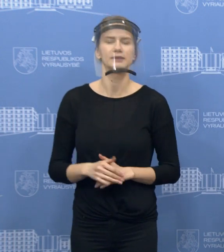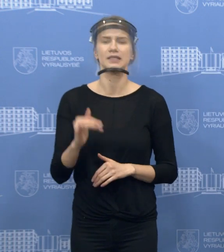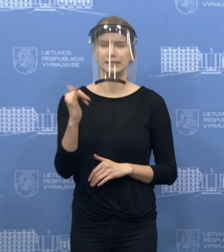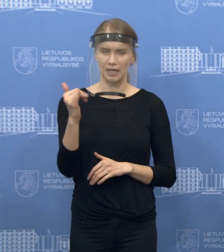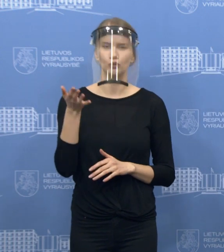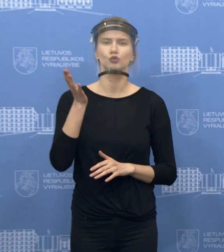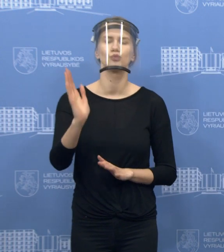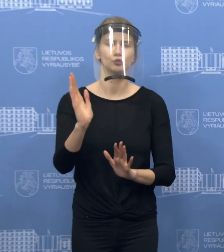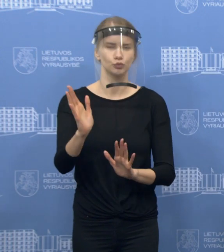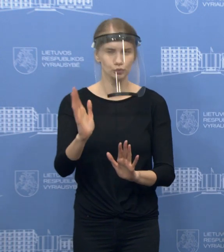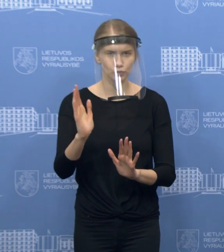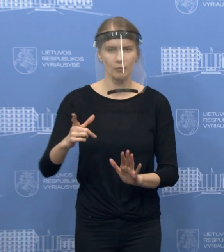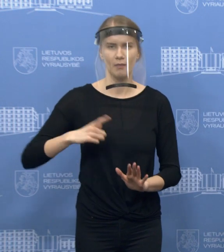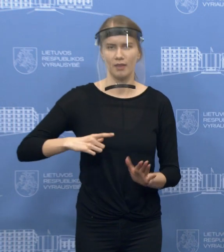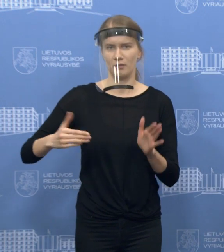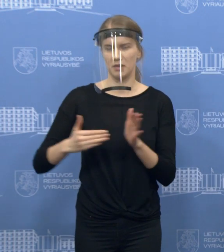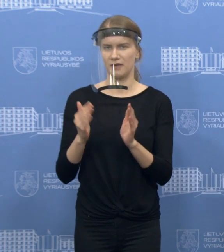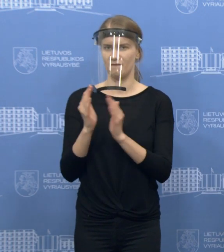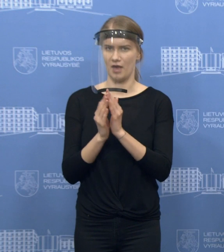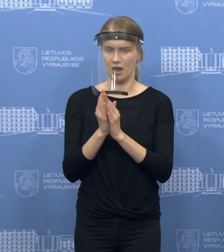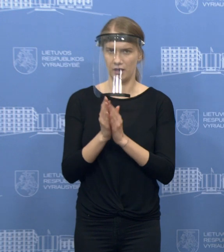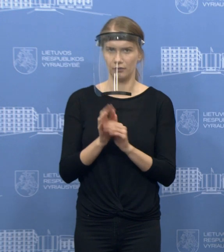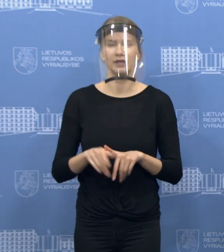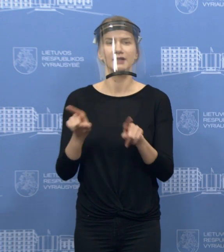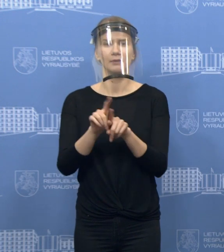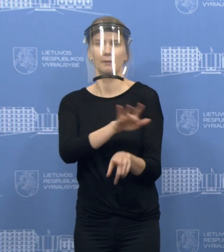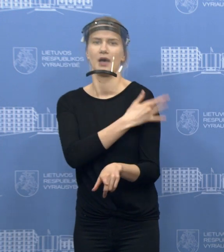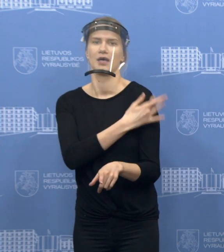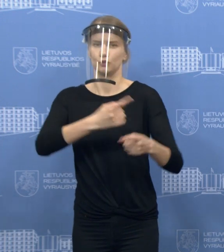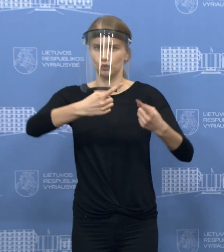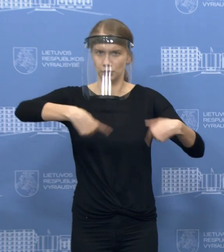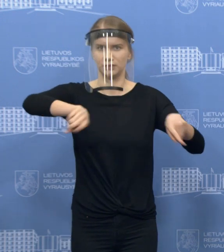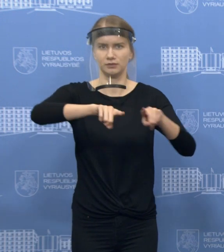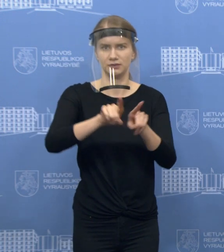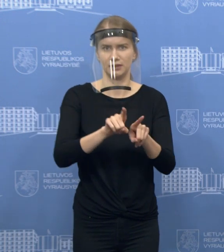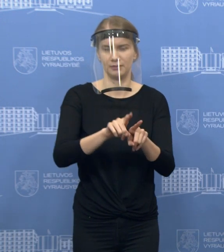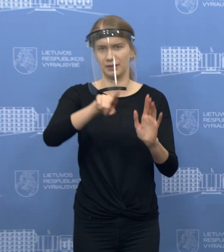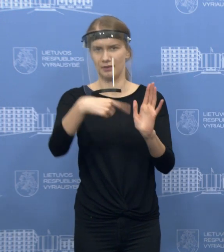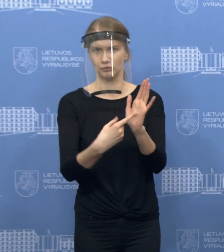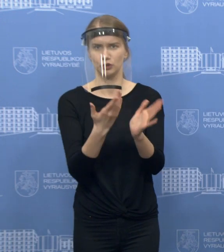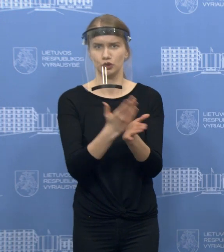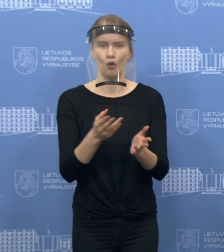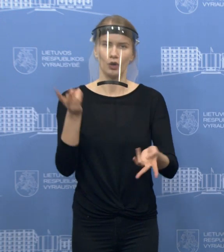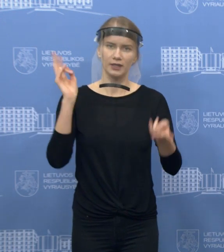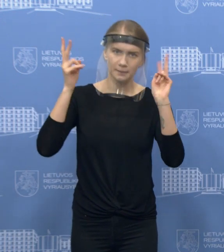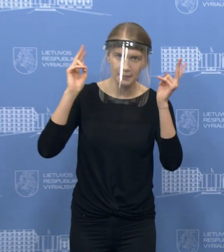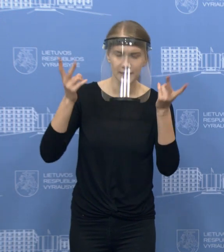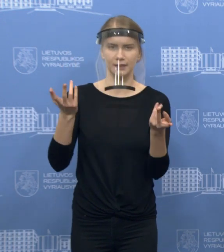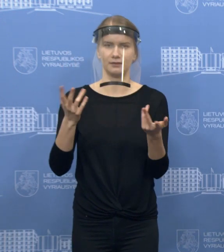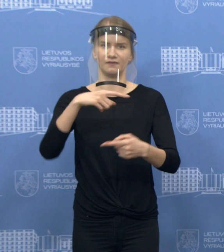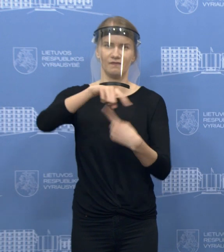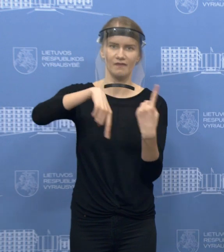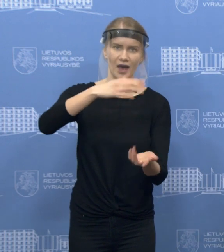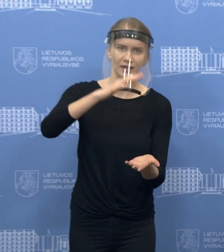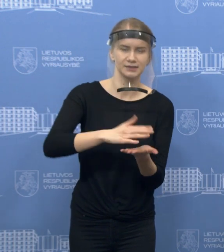nustatytos ir paskelbtos dar iki vėlykų. Lygiai tas pats riečia ir paslaugų sektorių, tai mes pirmiausiai kalbame apie galbūt kirpiklas, apie smulkų verslą,